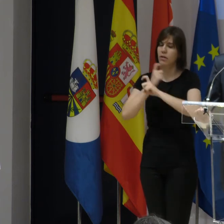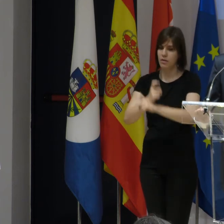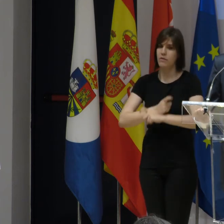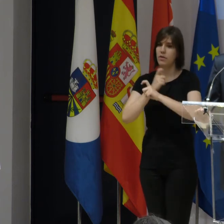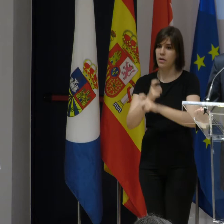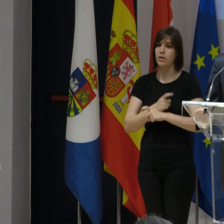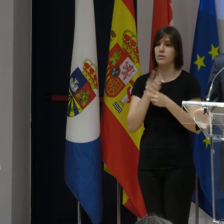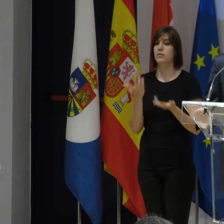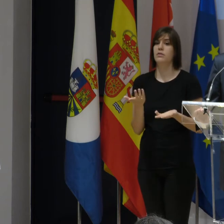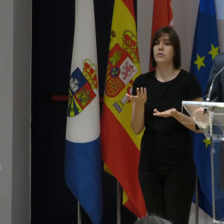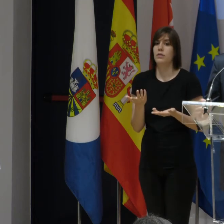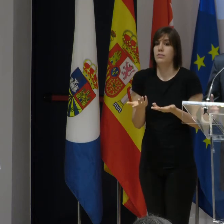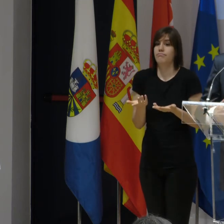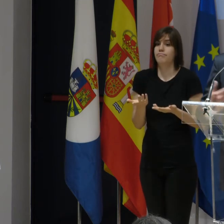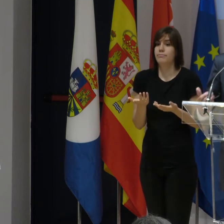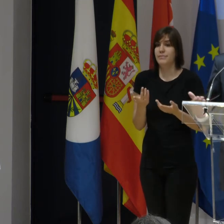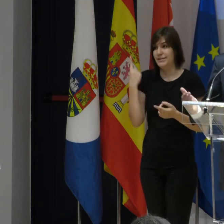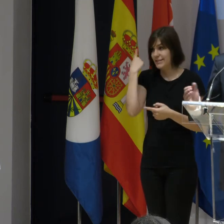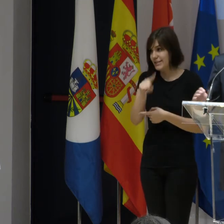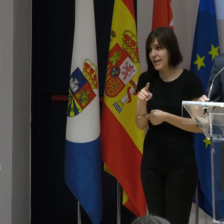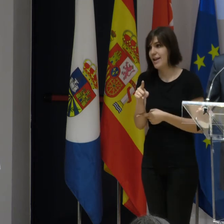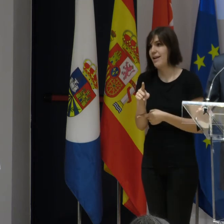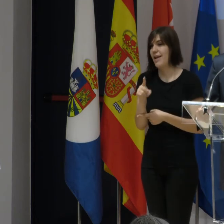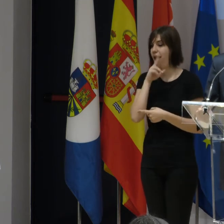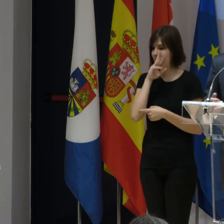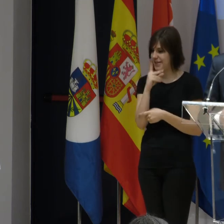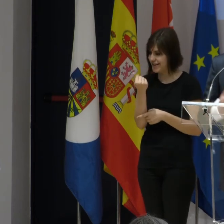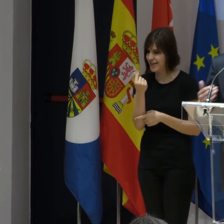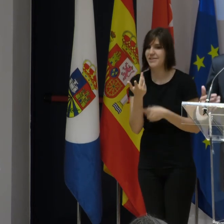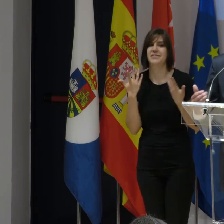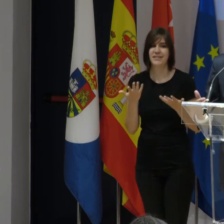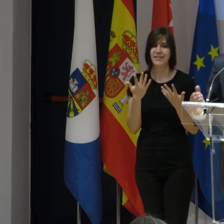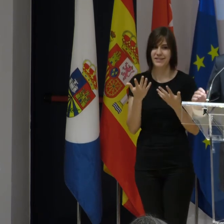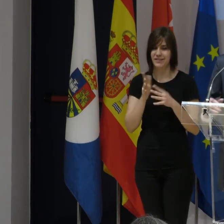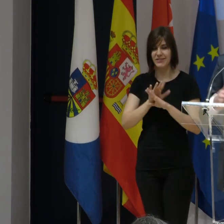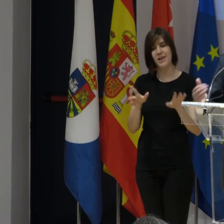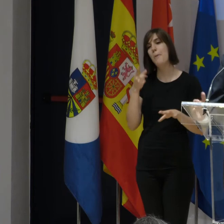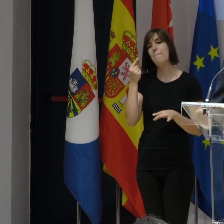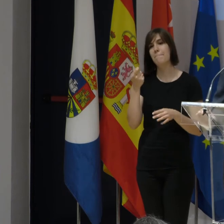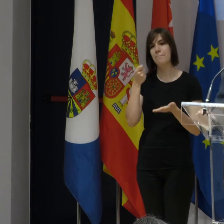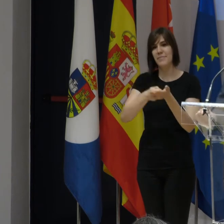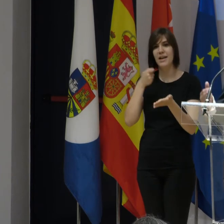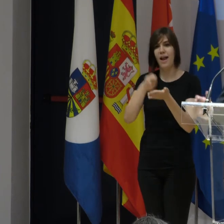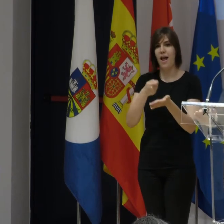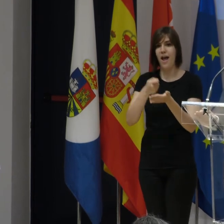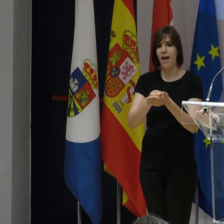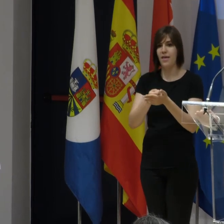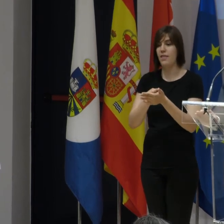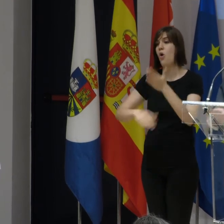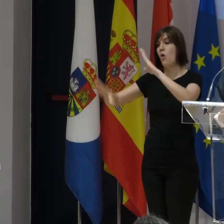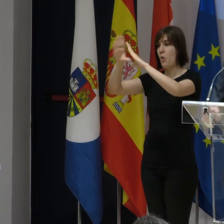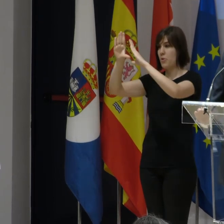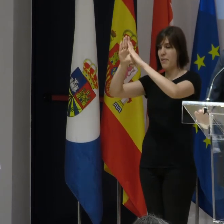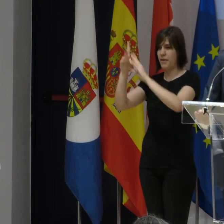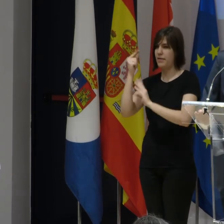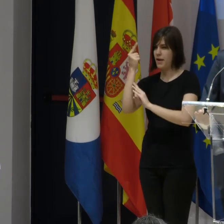es el… sé que está mal hablar de dinero, pero son los premios con mayor cuantía a nivel de la Comunidad de Madrid. Entonces